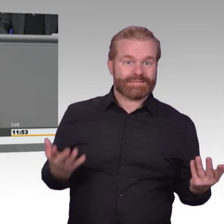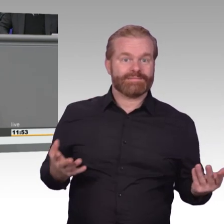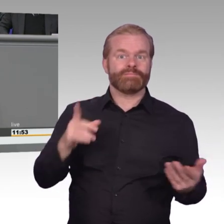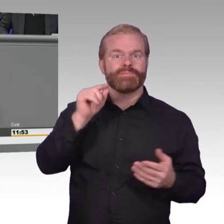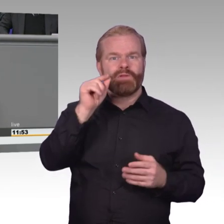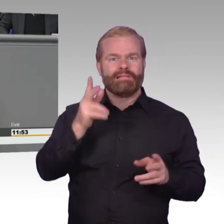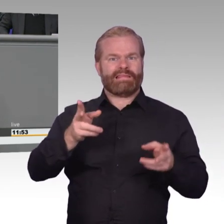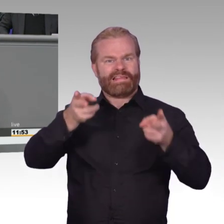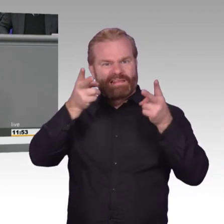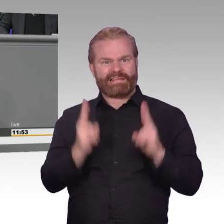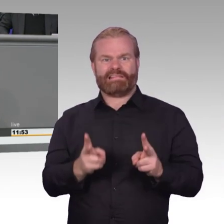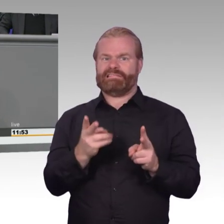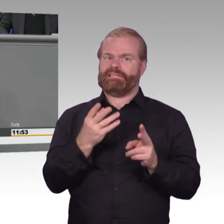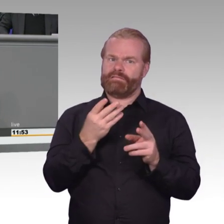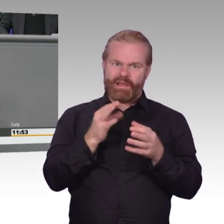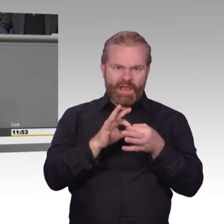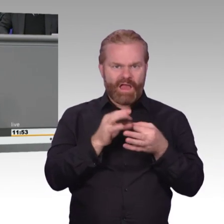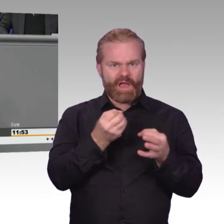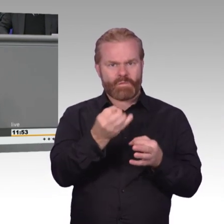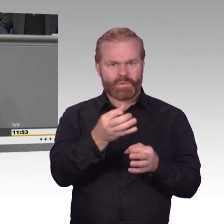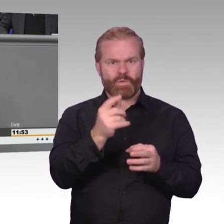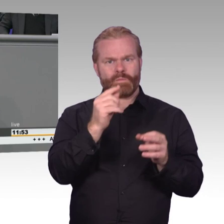erlitten? Das ist eine Frage, die wir mal im Innenausschuss diskutieren sollten.